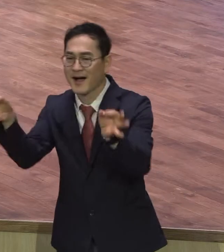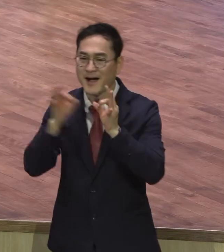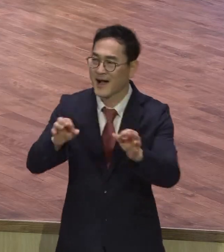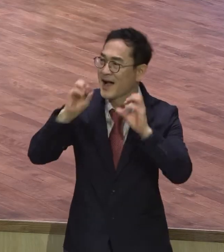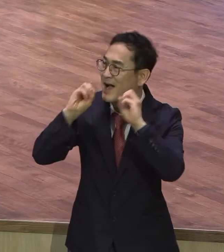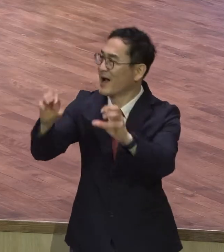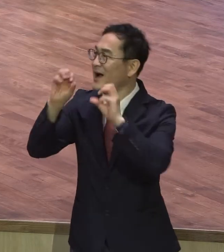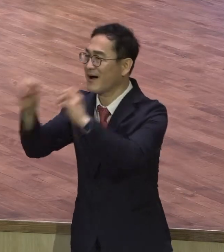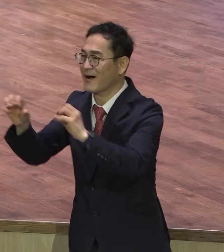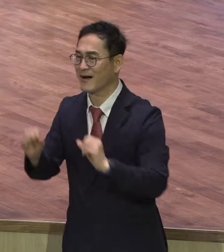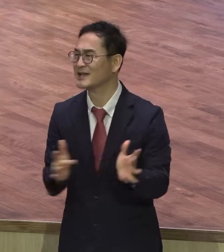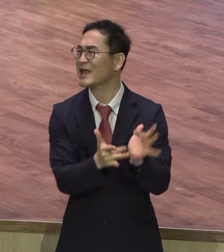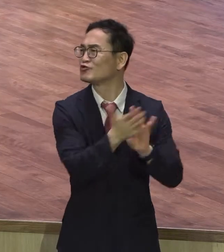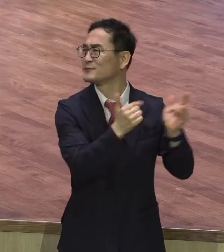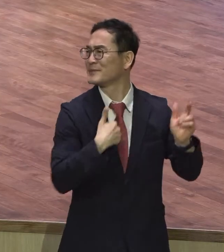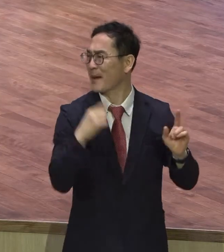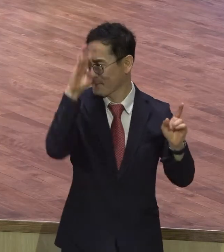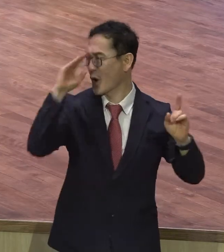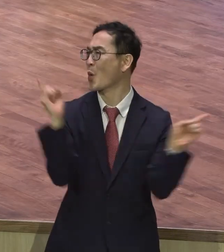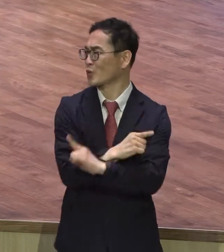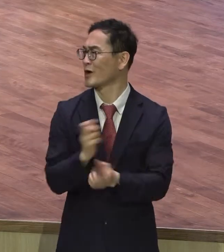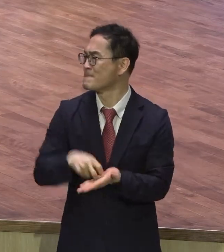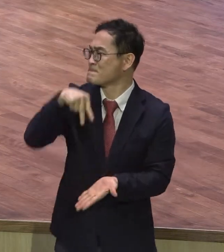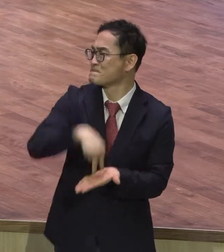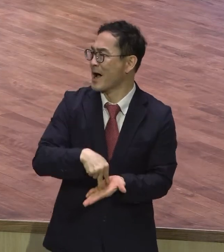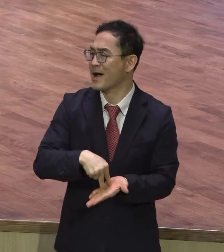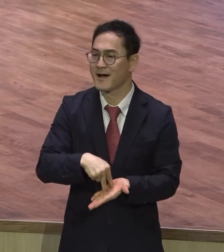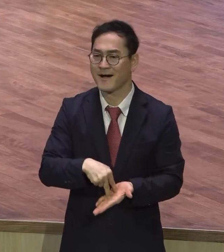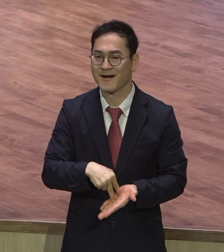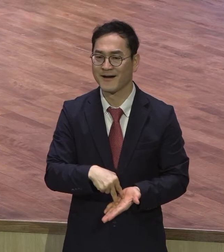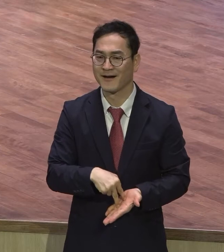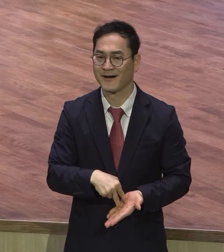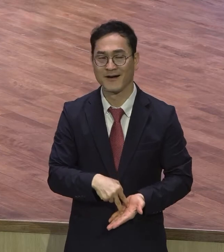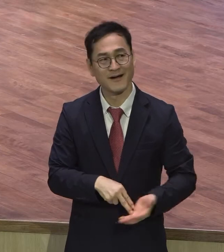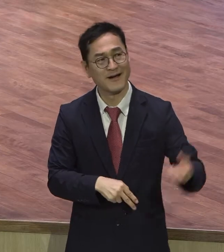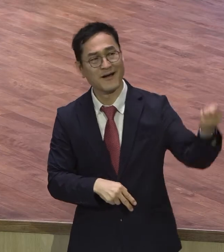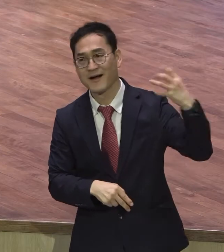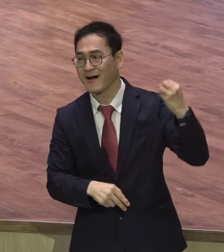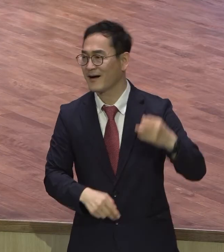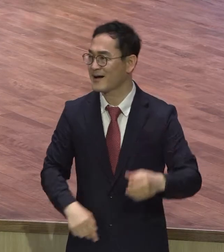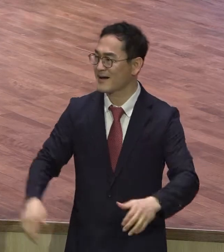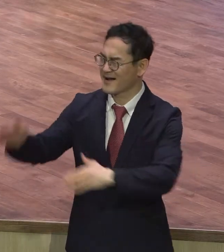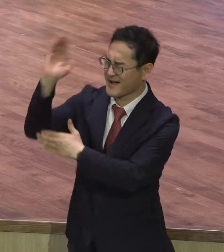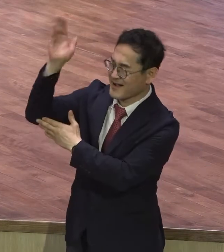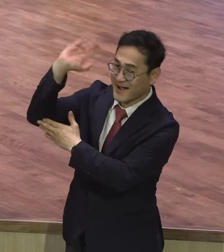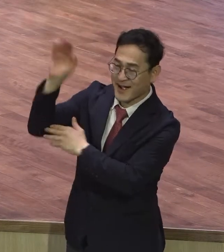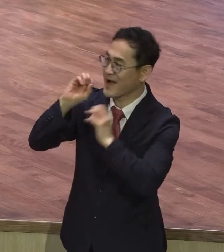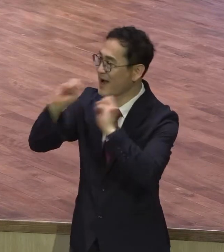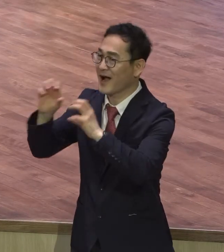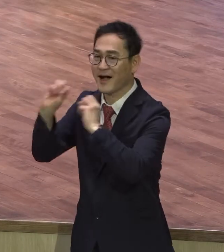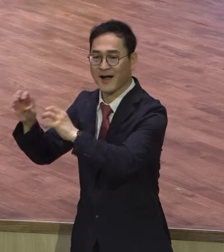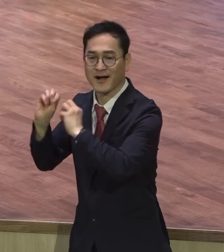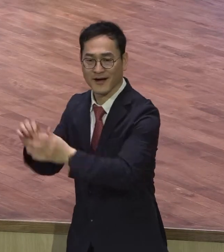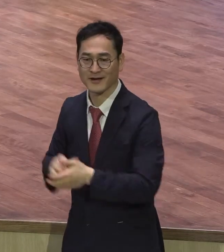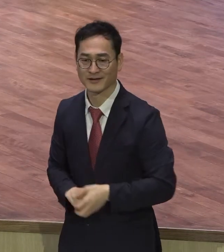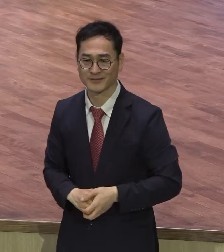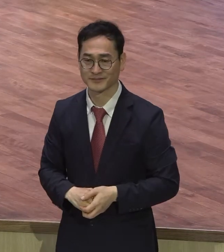많은 사람들이 예수 그리스도를 믿게 된 거예요. 삼천명이 돌아 삼천명이 이야 정말 예수가